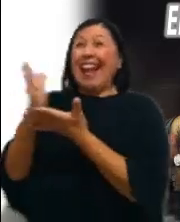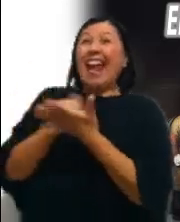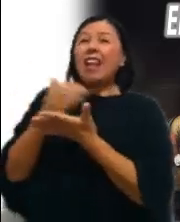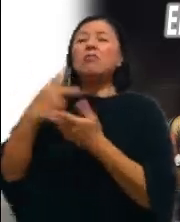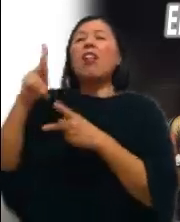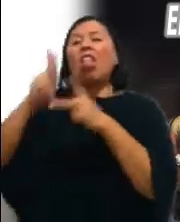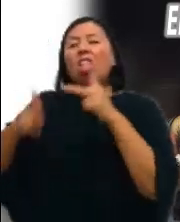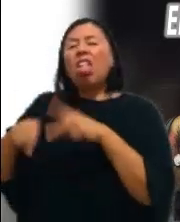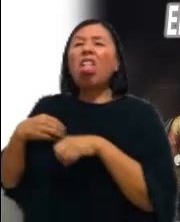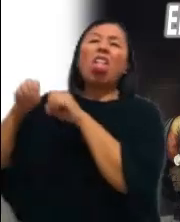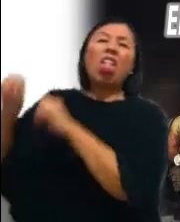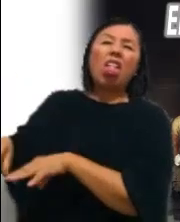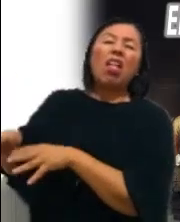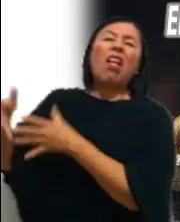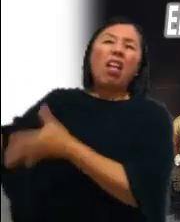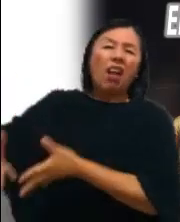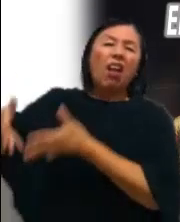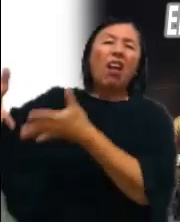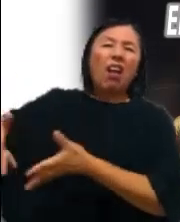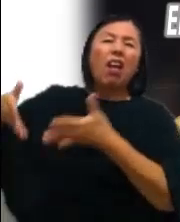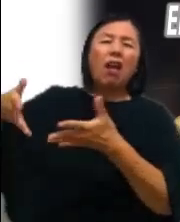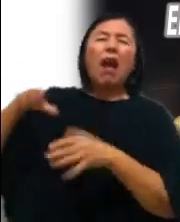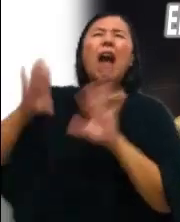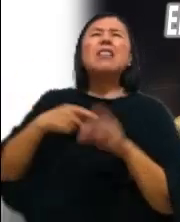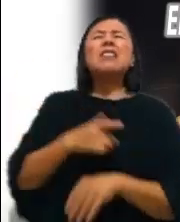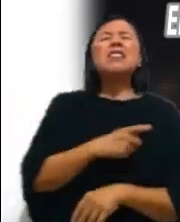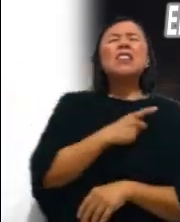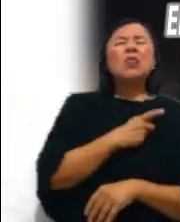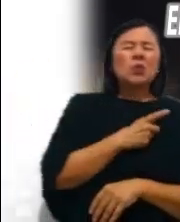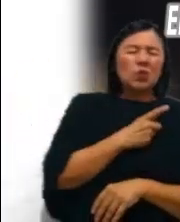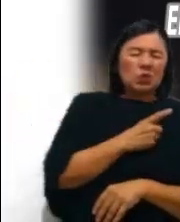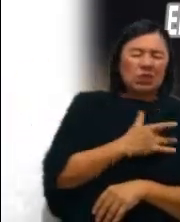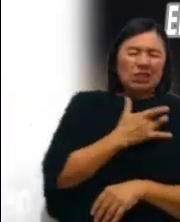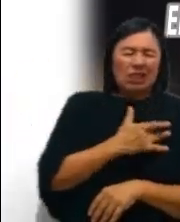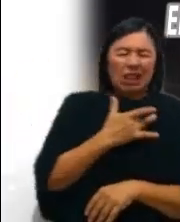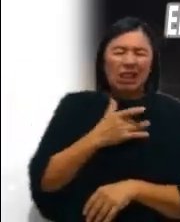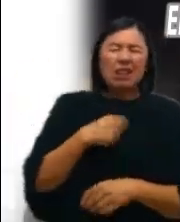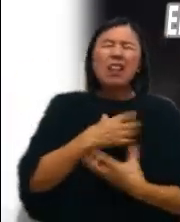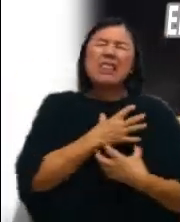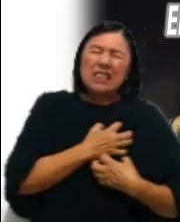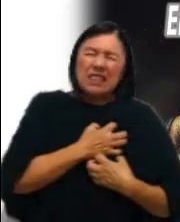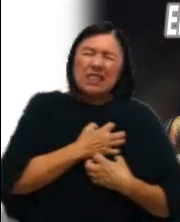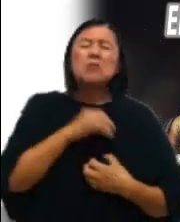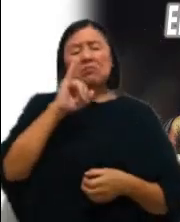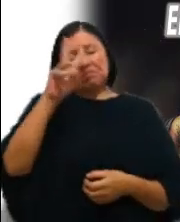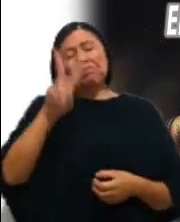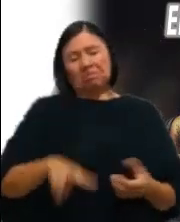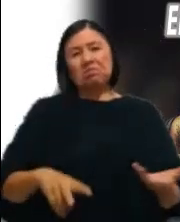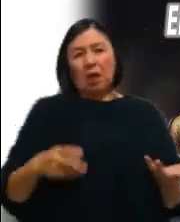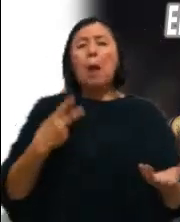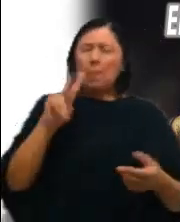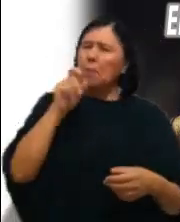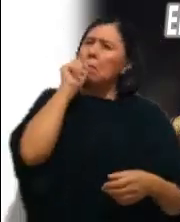Hubo momentos de soledad, de dolor y sufrimiento, cierto Pero también hubo momentos de